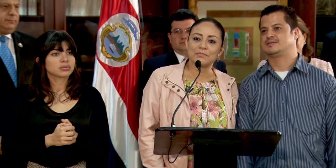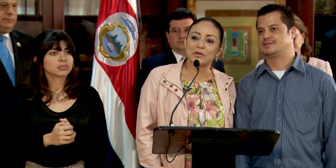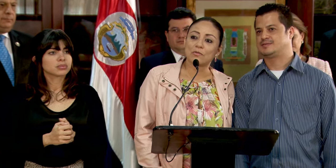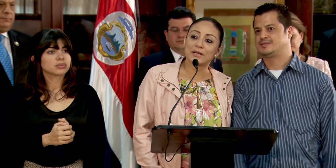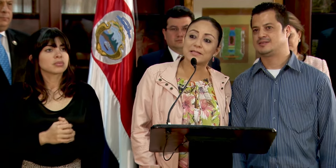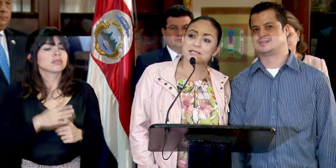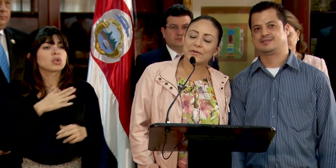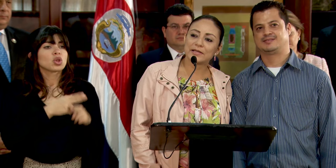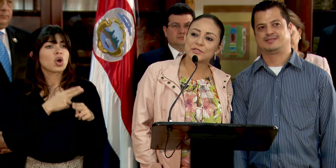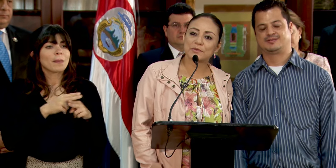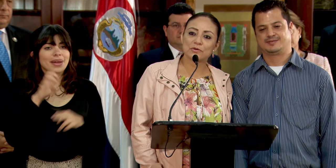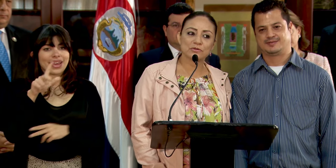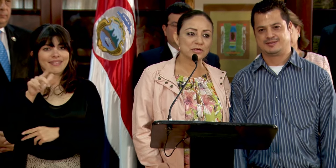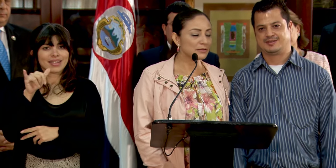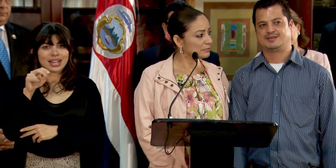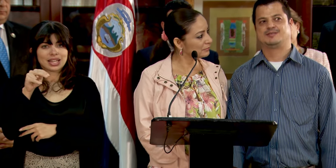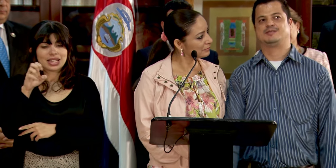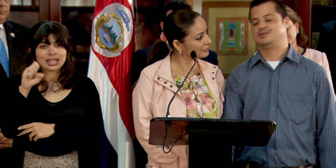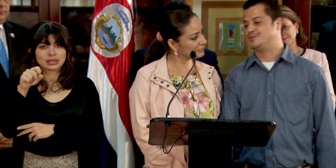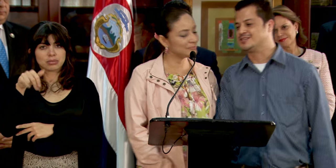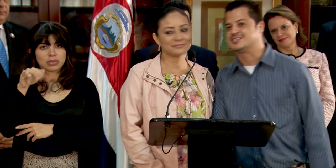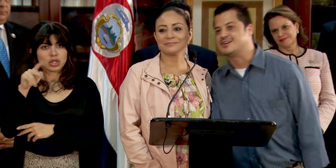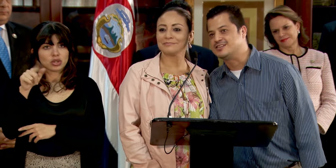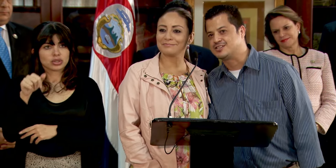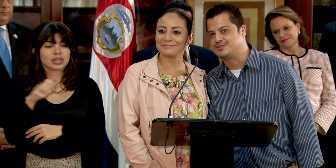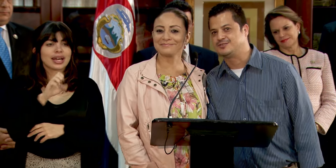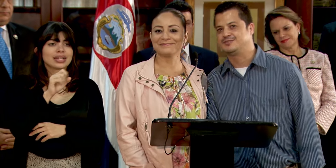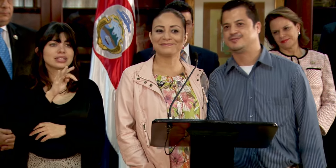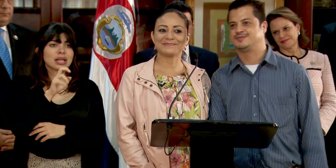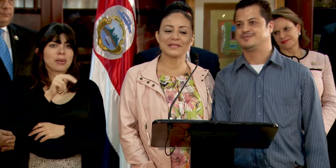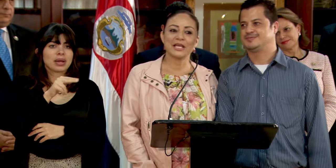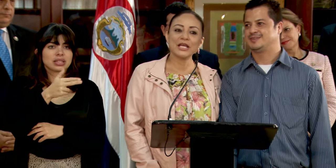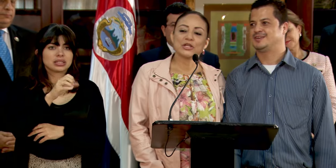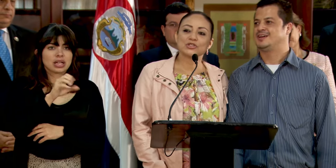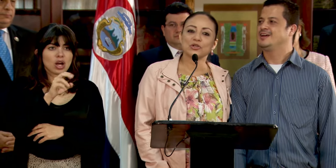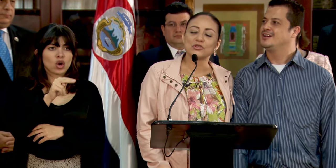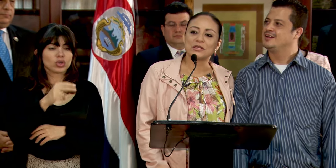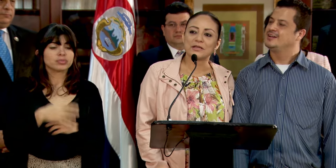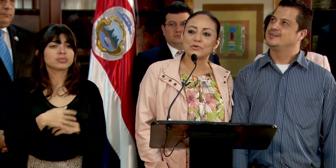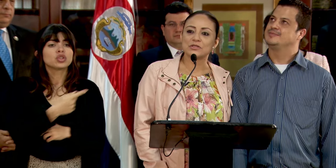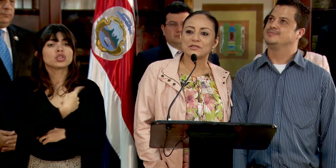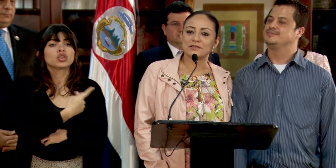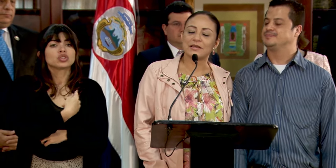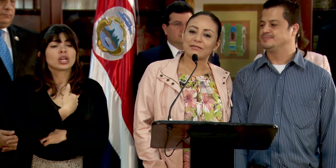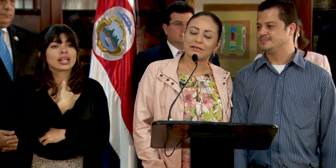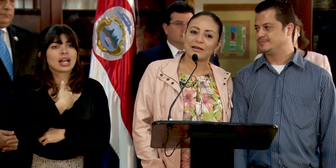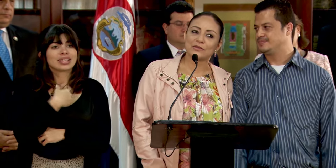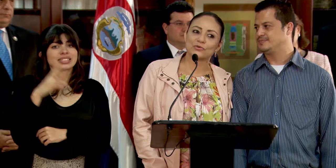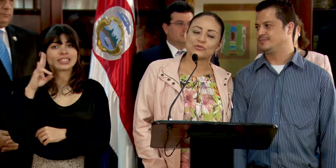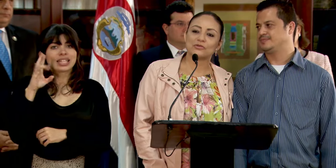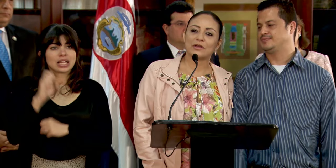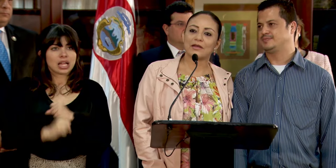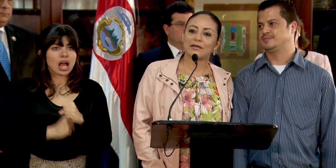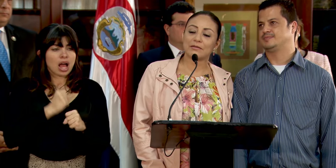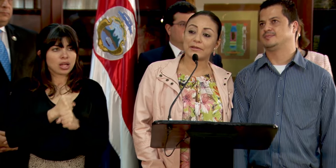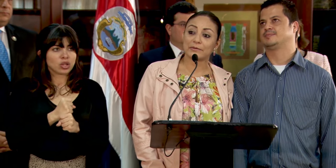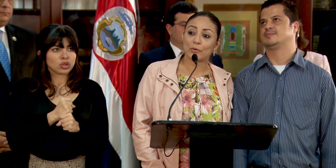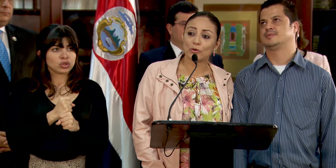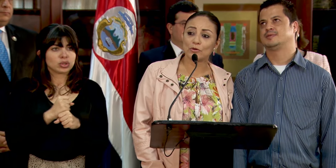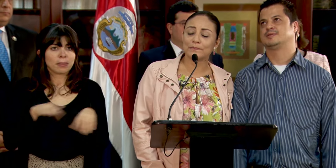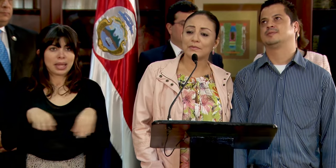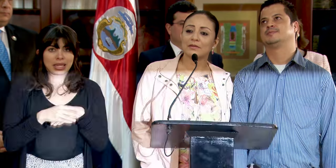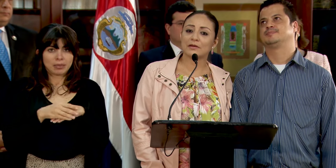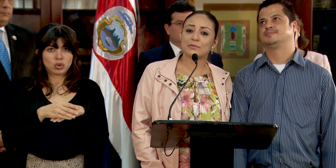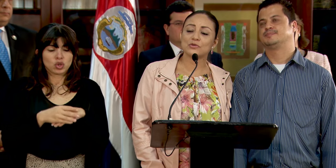Mi nombre es Evelyn Espinosa. Mi nombre es Esteban Chacón. Nosotros tenemos siete años de